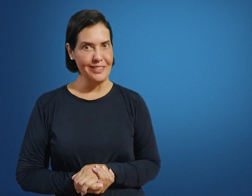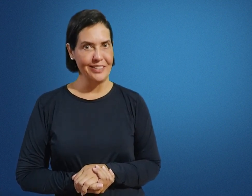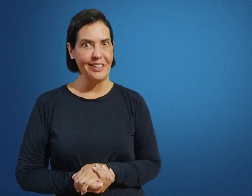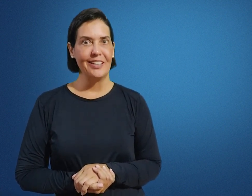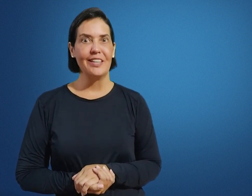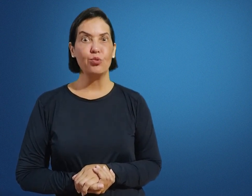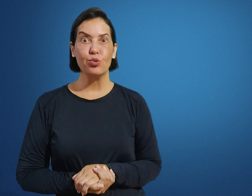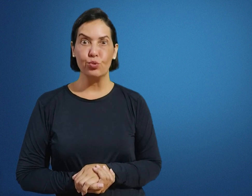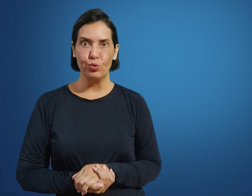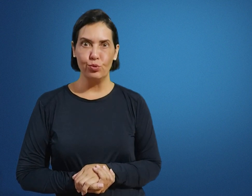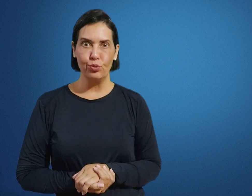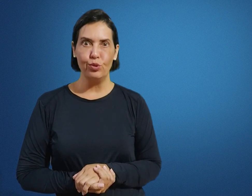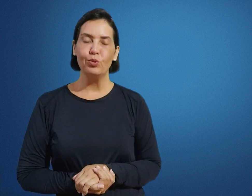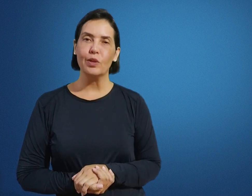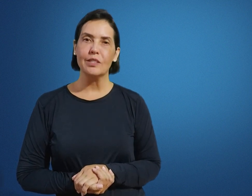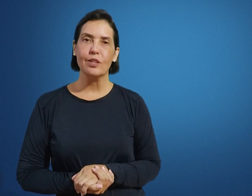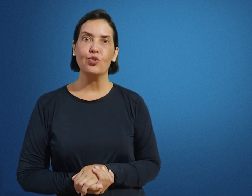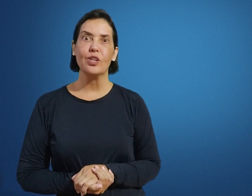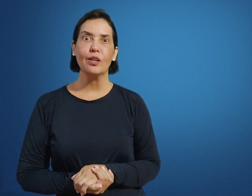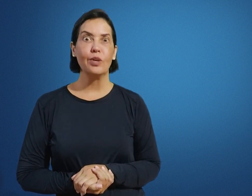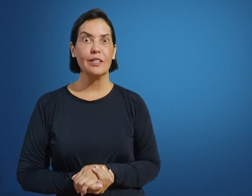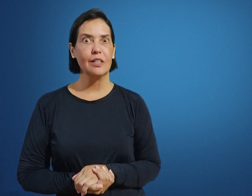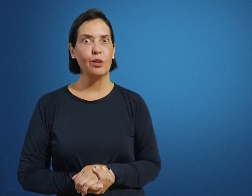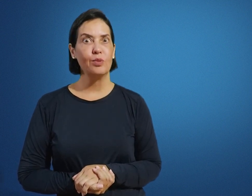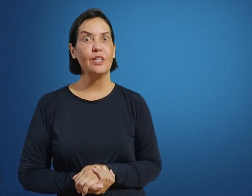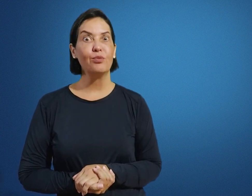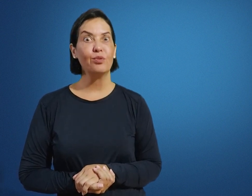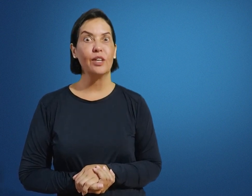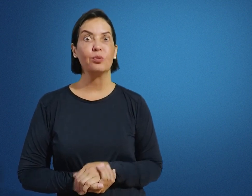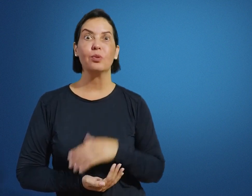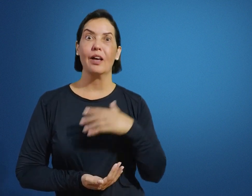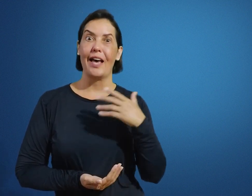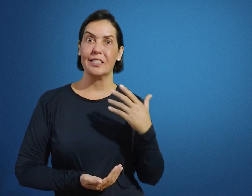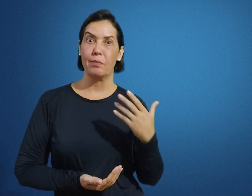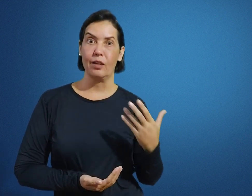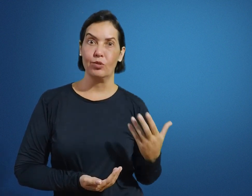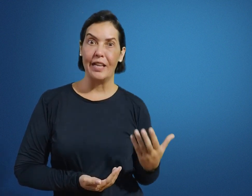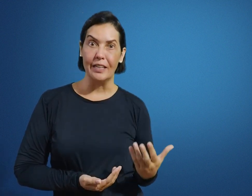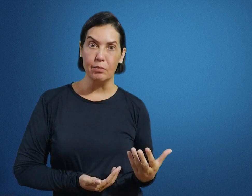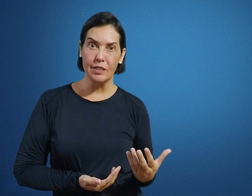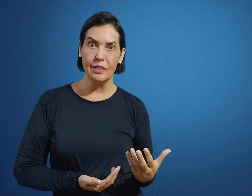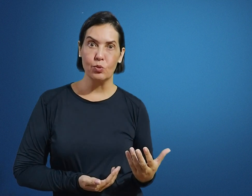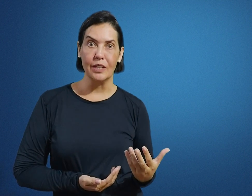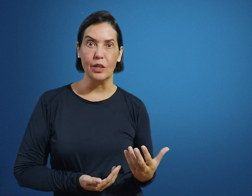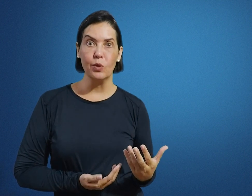e o surdo no processo de educação envolvendo aspectos da Libras, da sua língua